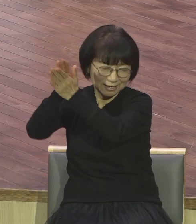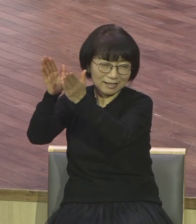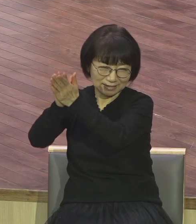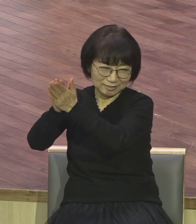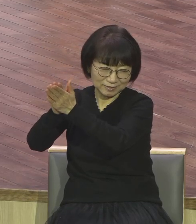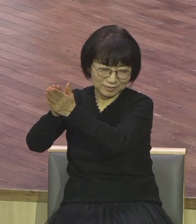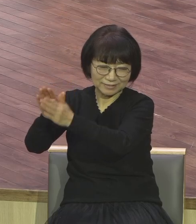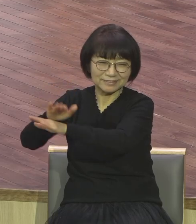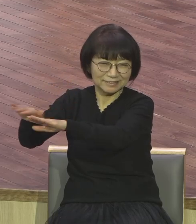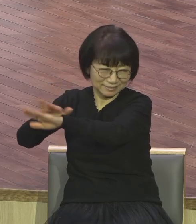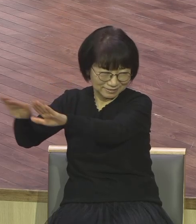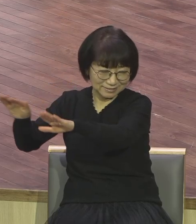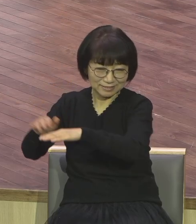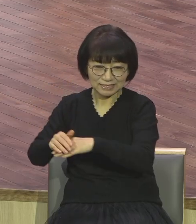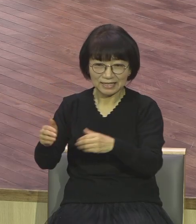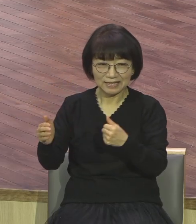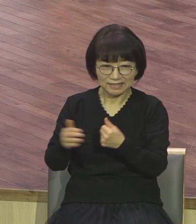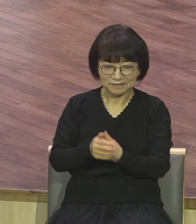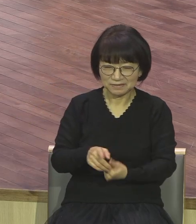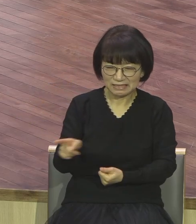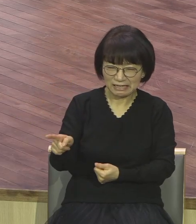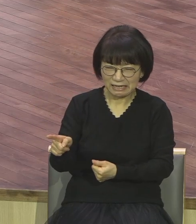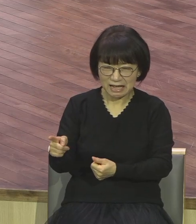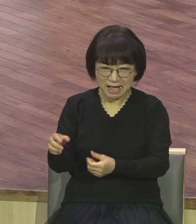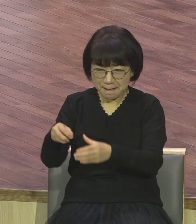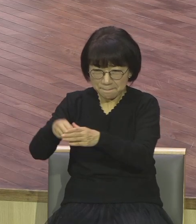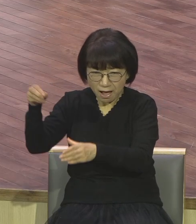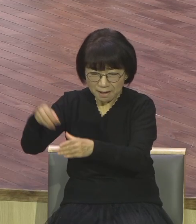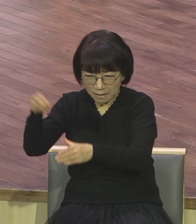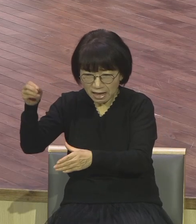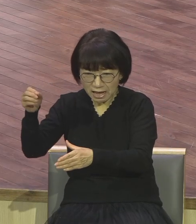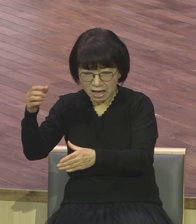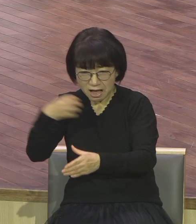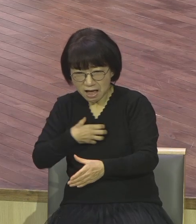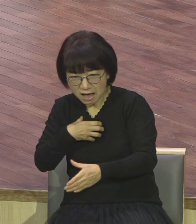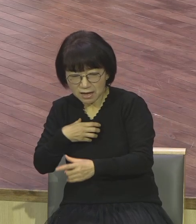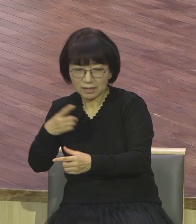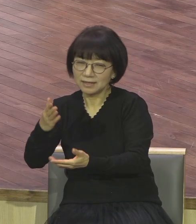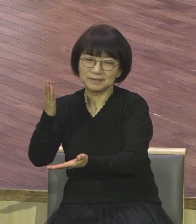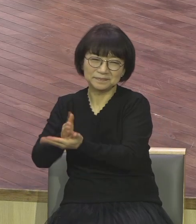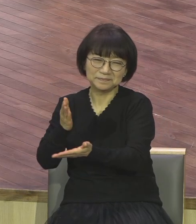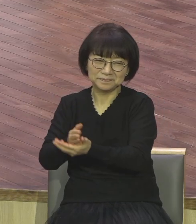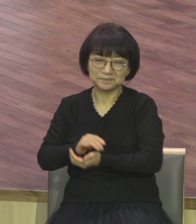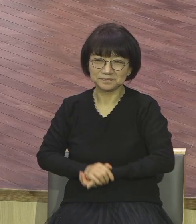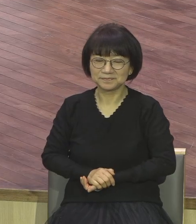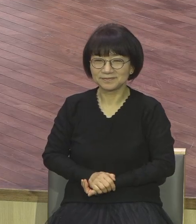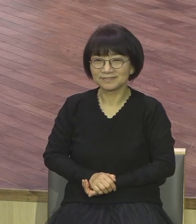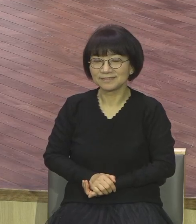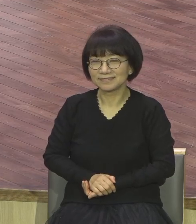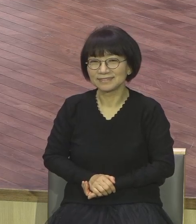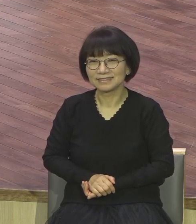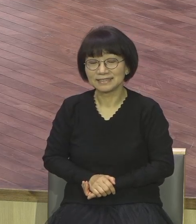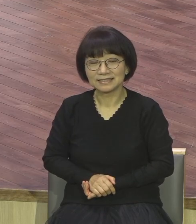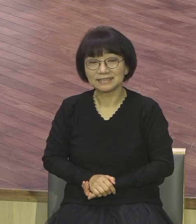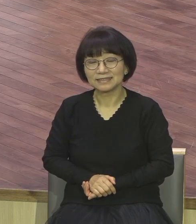그러니 상대방에 대해서 이렇궁 저렇궁 말할 필요도 없다 즉 사람으로 인해